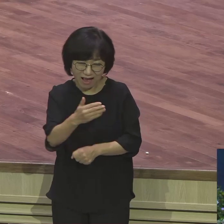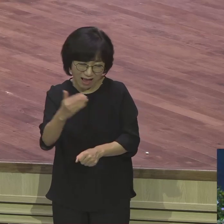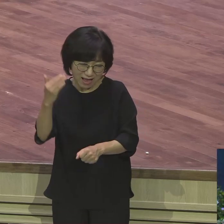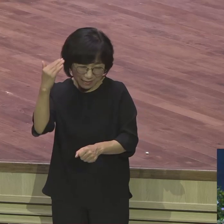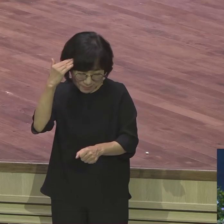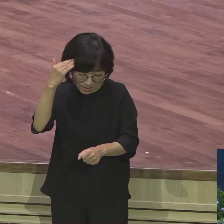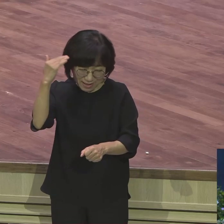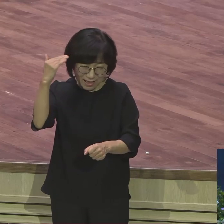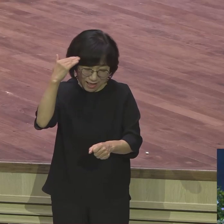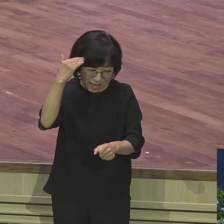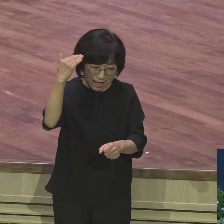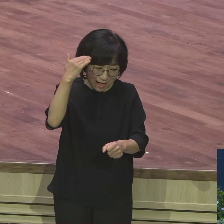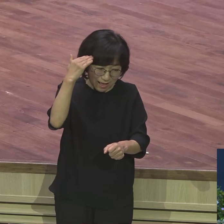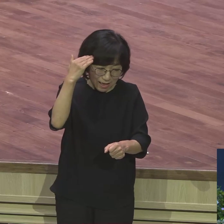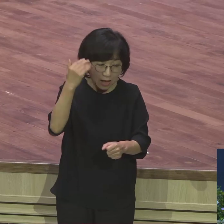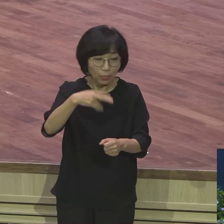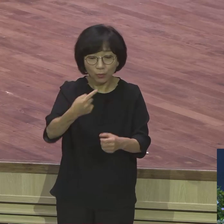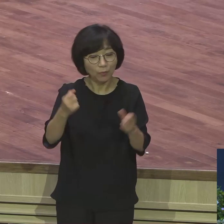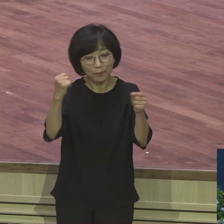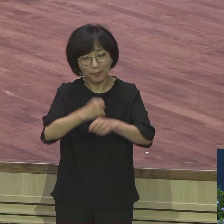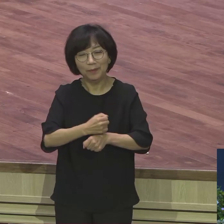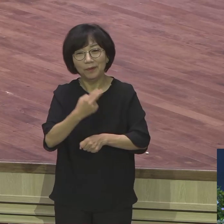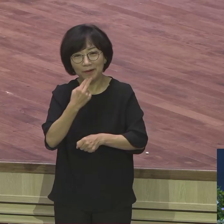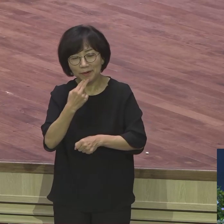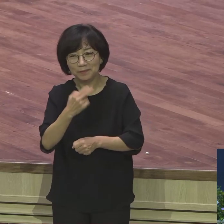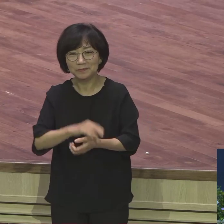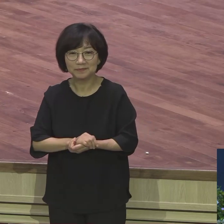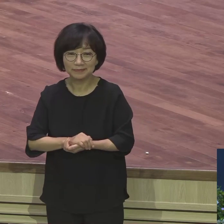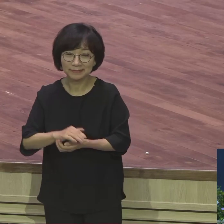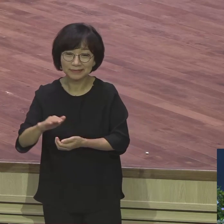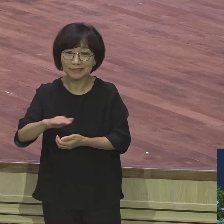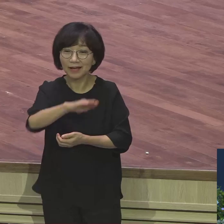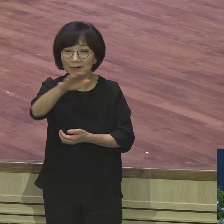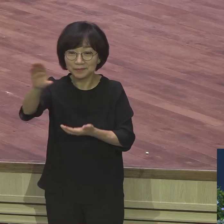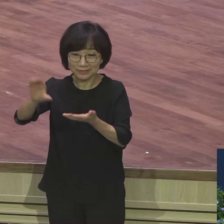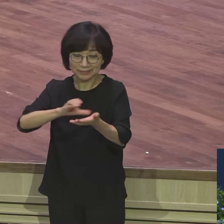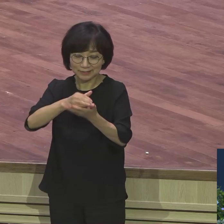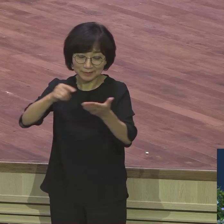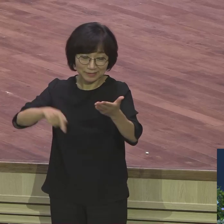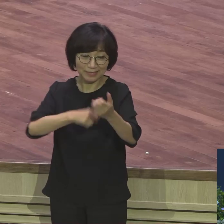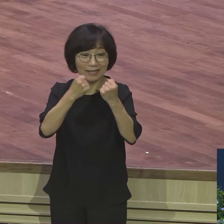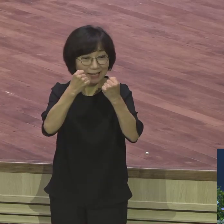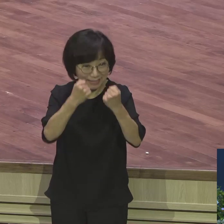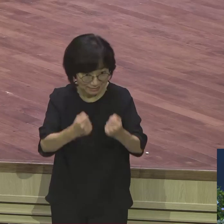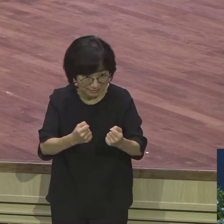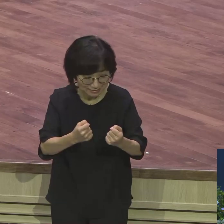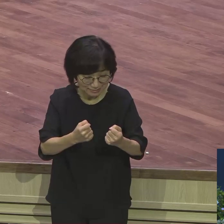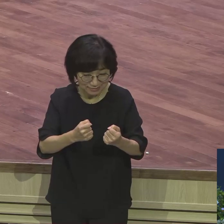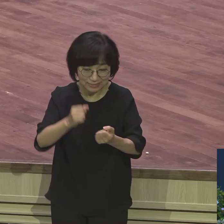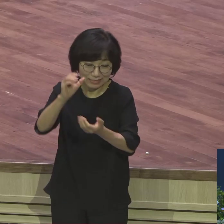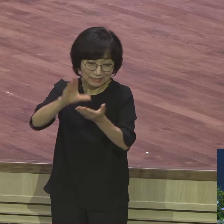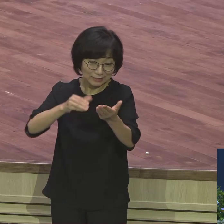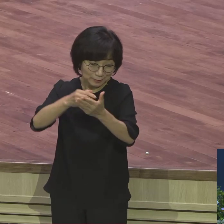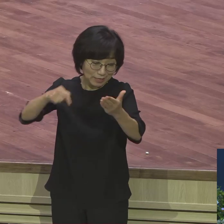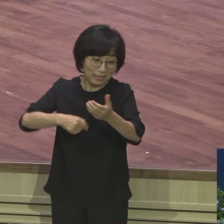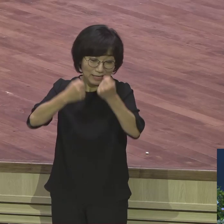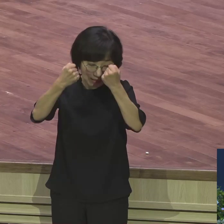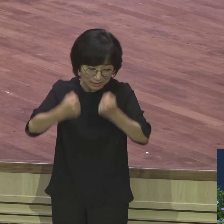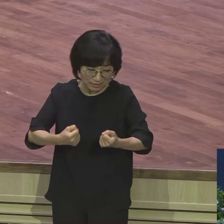망하지 아니암이며 여러분이요 그리스도 안에 있기 때문에 그리스도 안에 있기만 하면 그 어떤 상황과